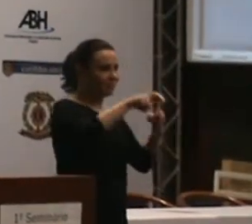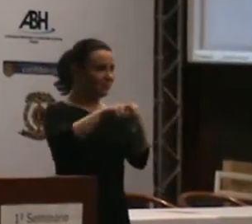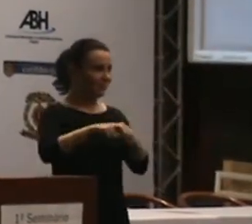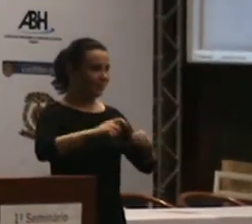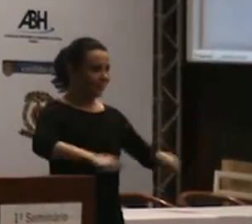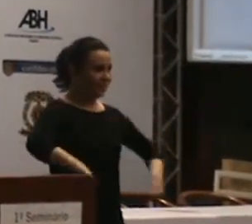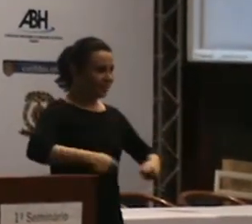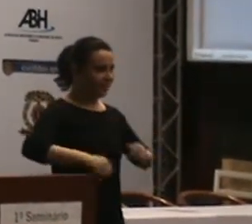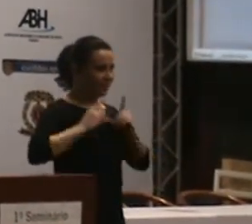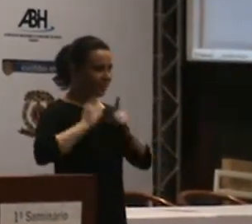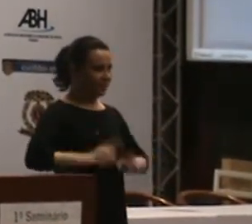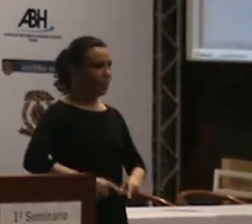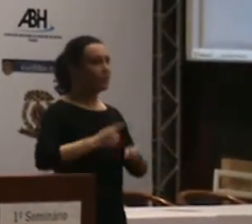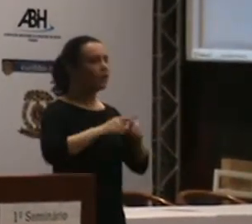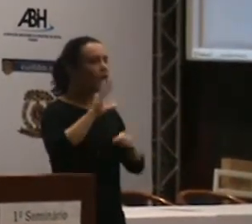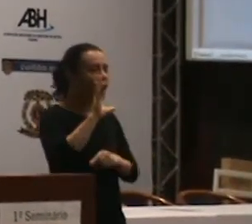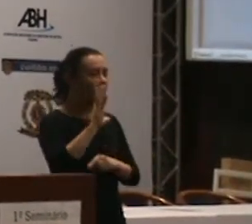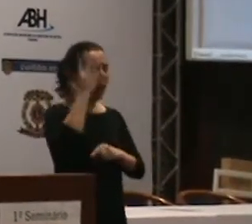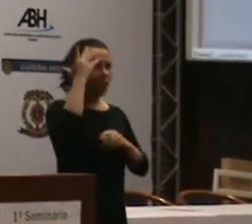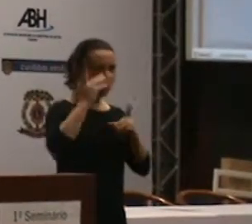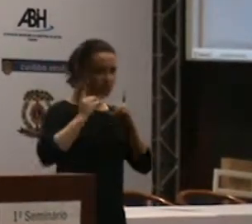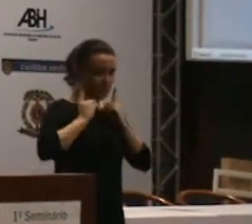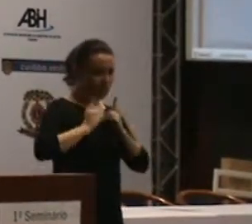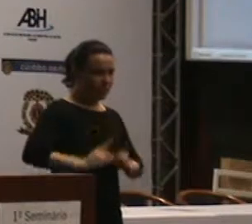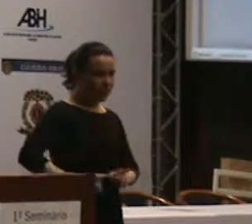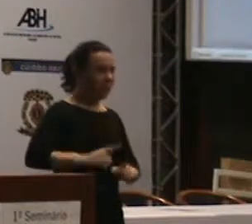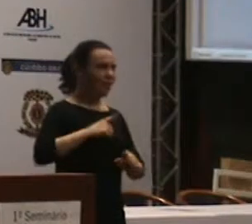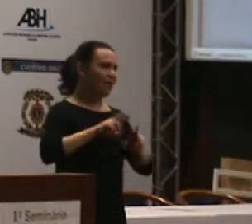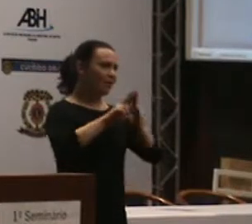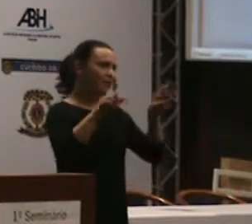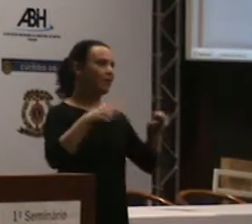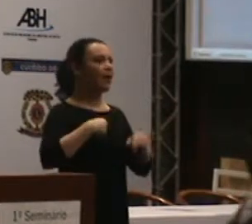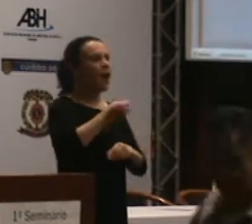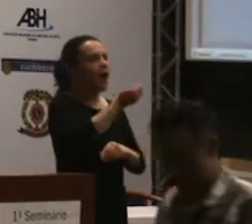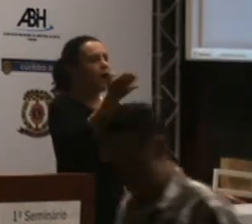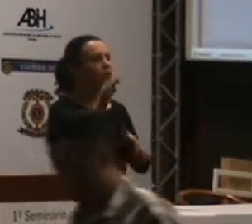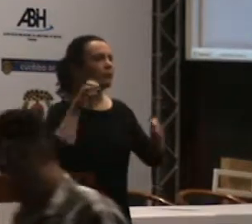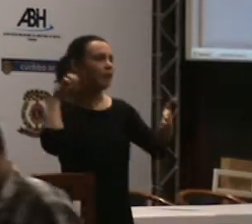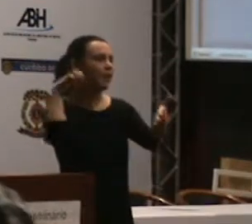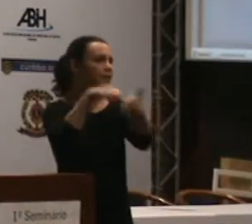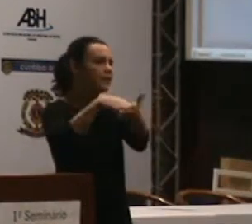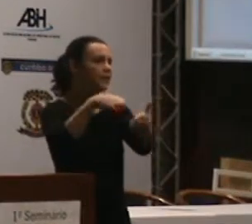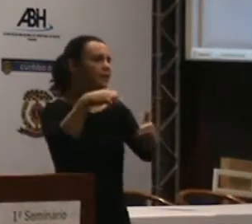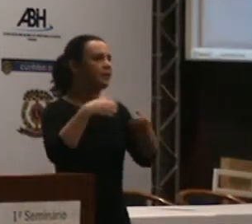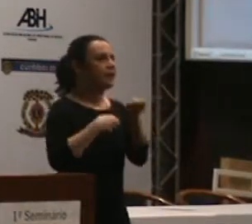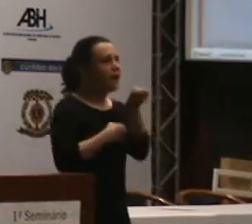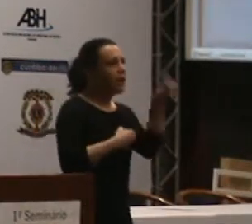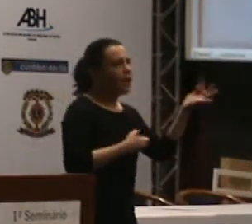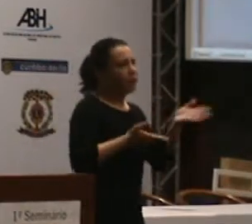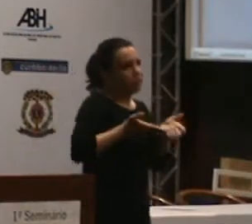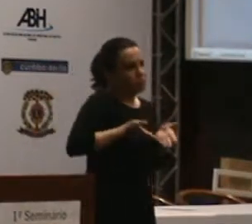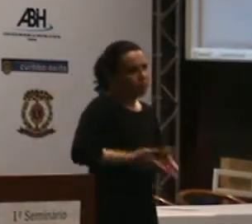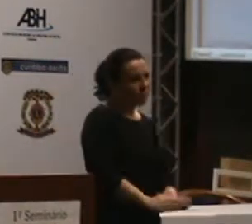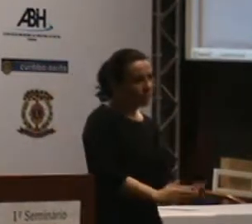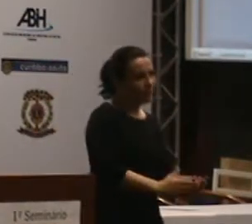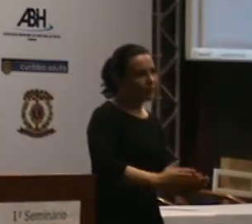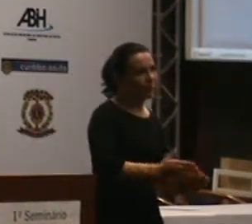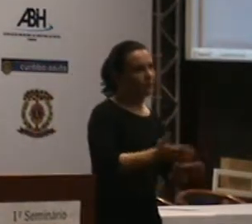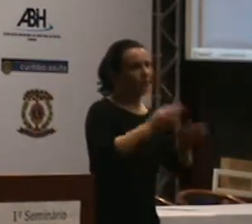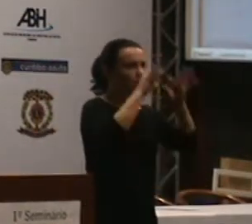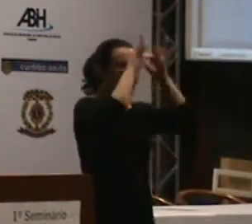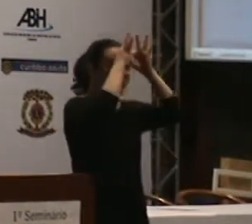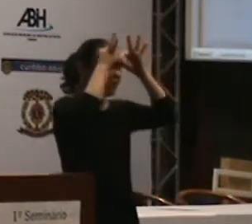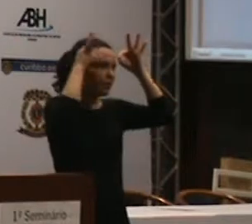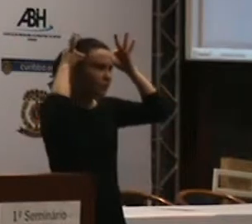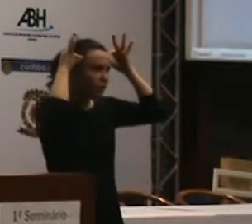causa ao fato de usar o valor elevado, está muito distinta. Então, para você desenvolver uma tecnologia própria, tem que ver o caso de cada